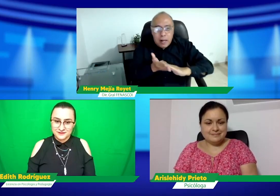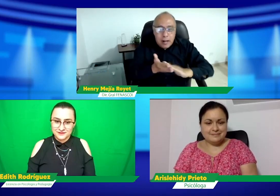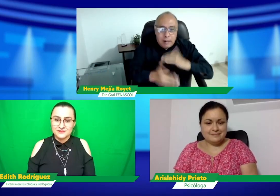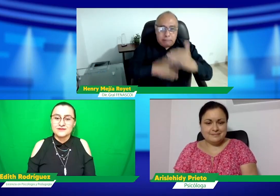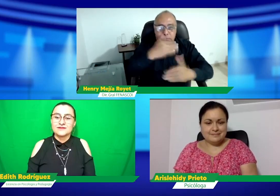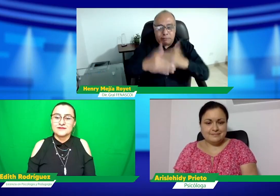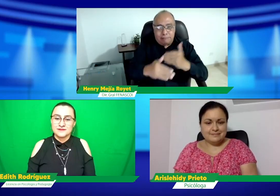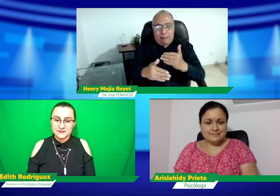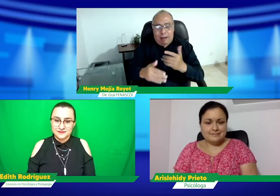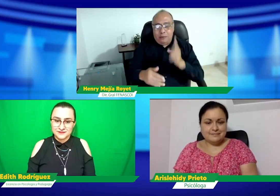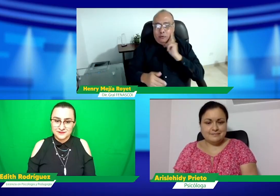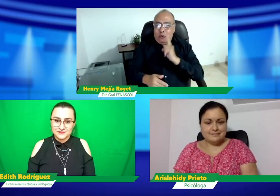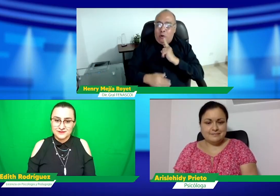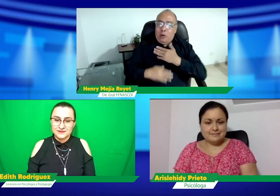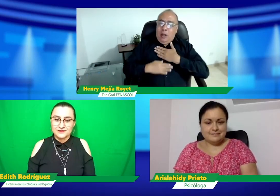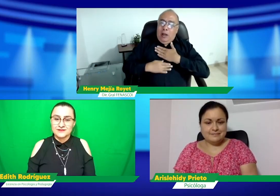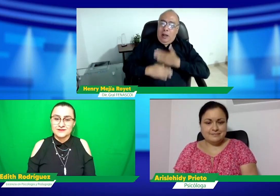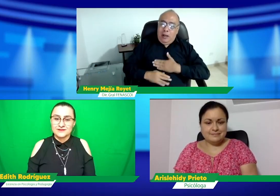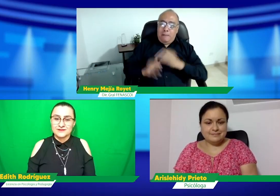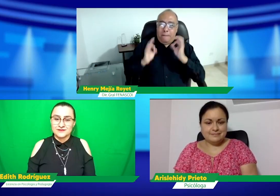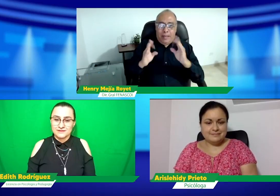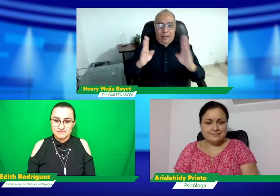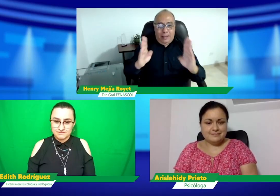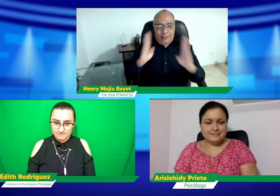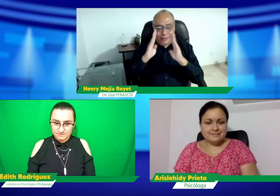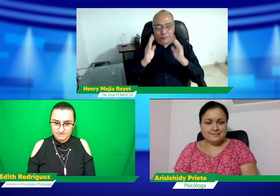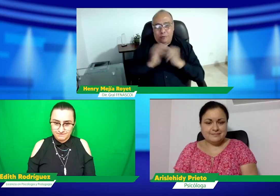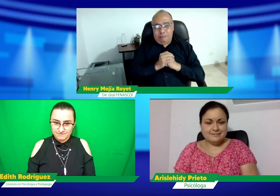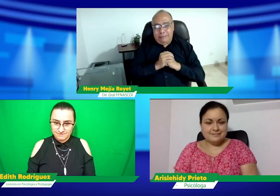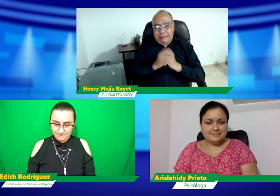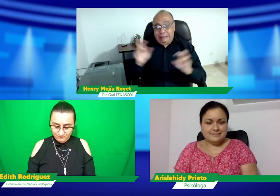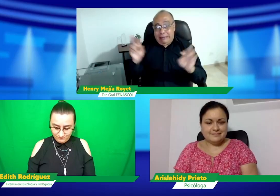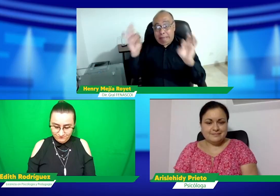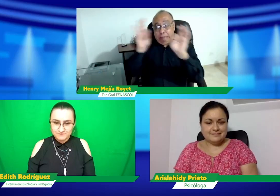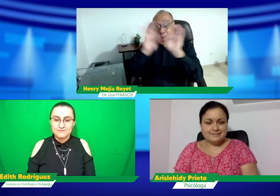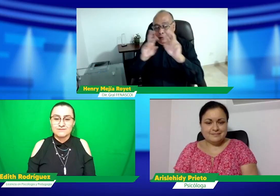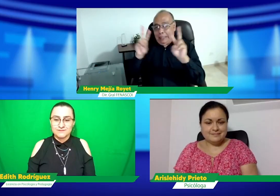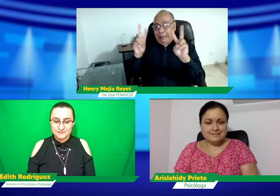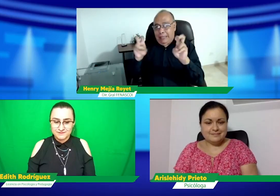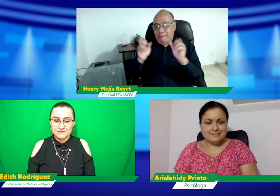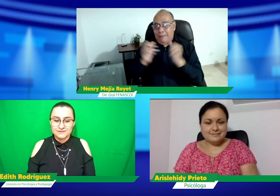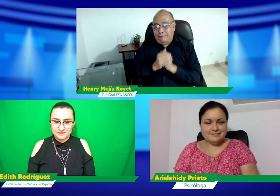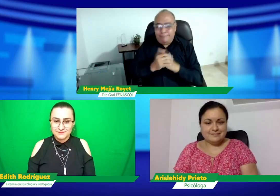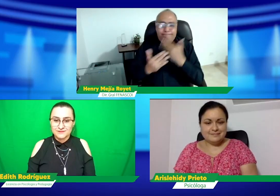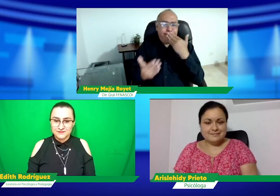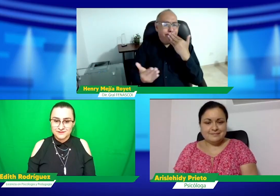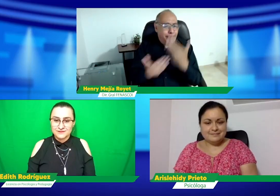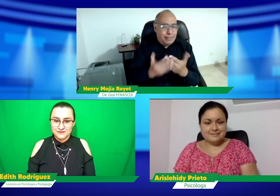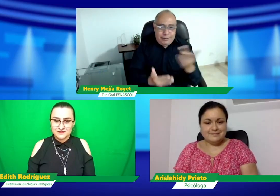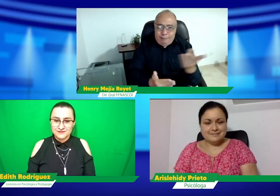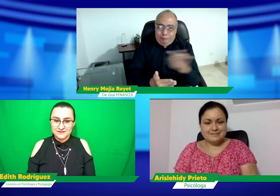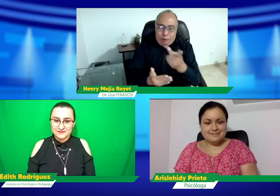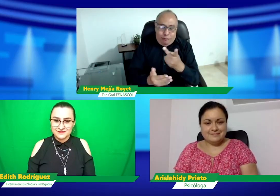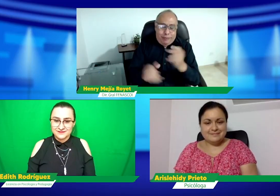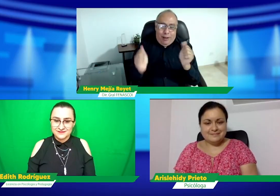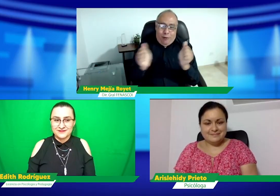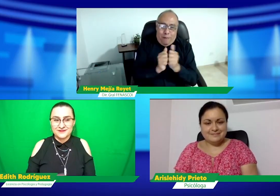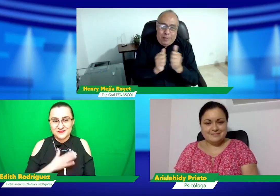más con ustedes, que nos comenten, mirar cómo hacer un proyecto de este estilo. Es un tema supremamente